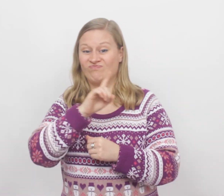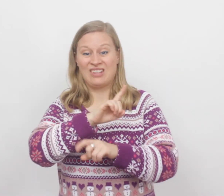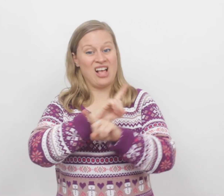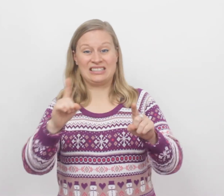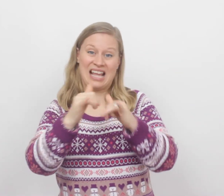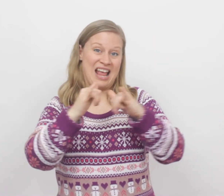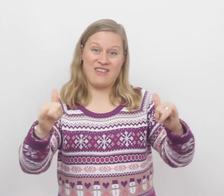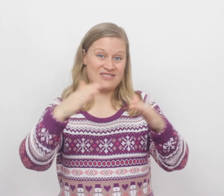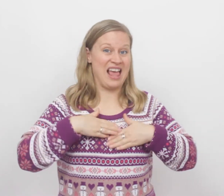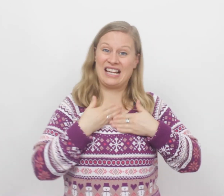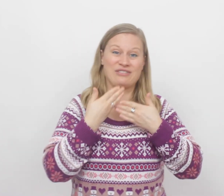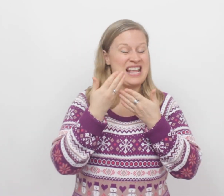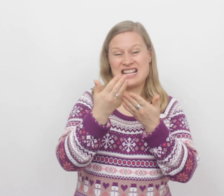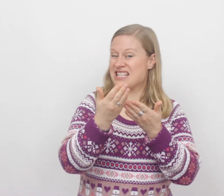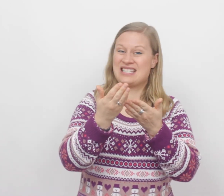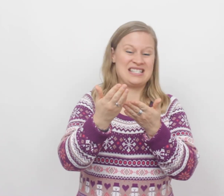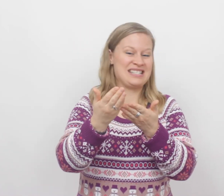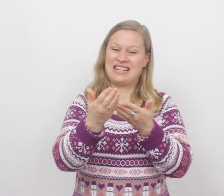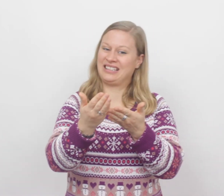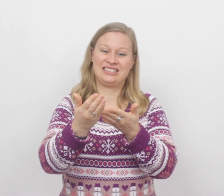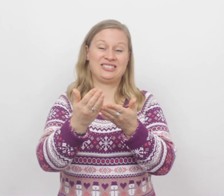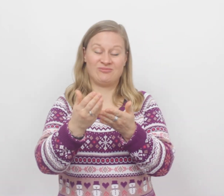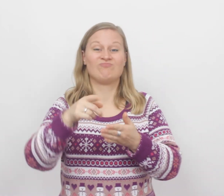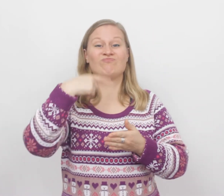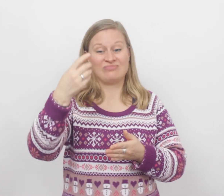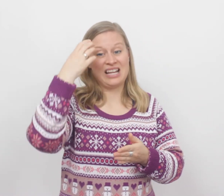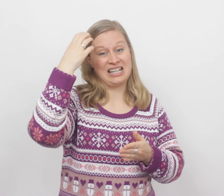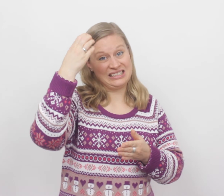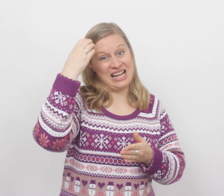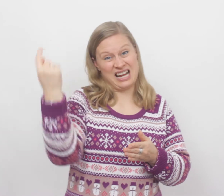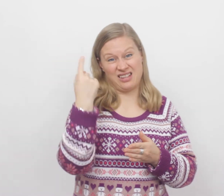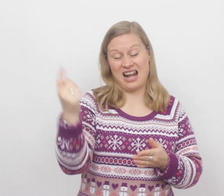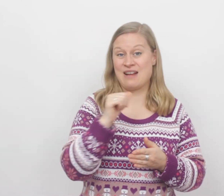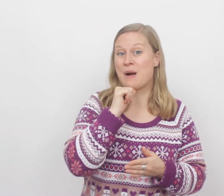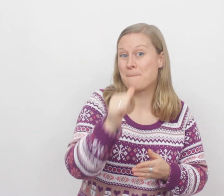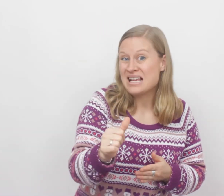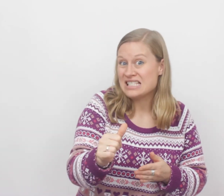Als het geen feest van liefde is, dan is de kerst alleen maar mis